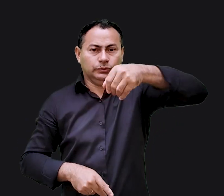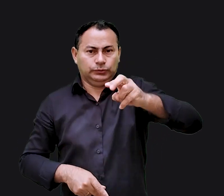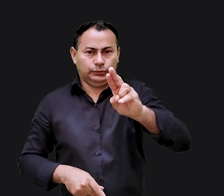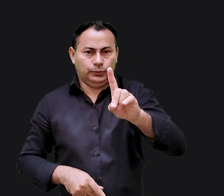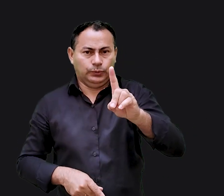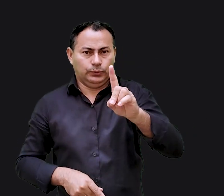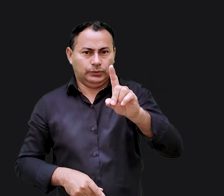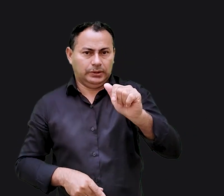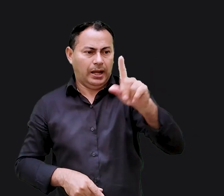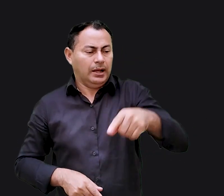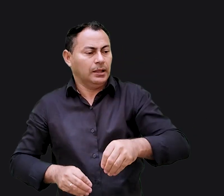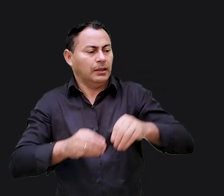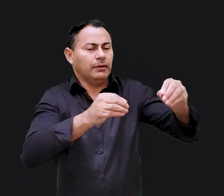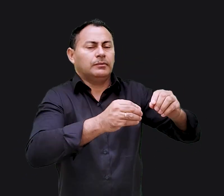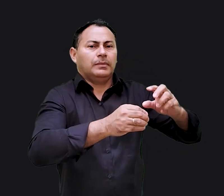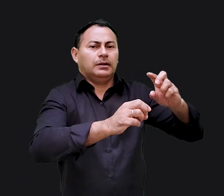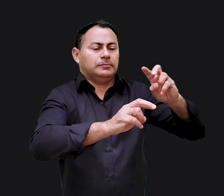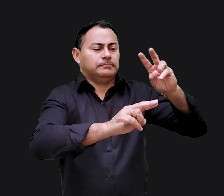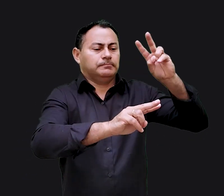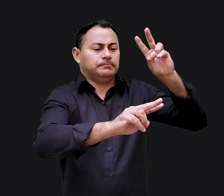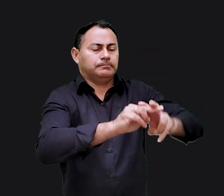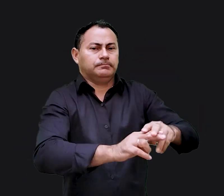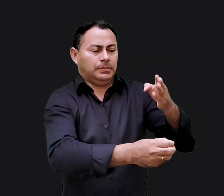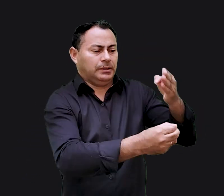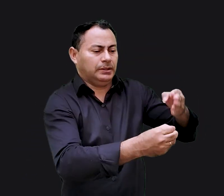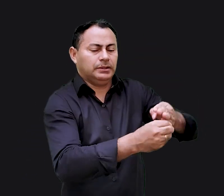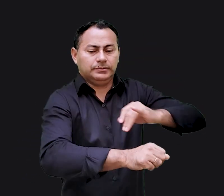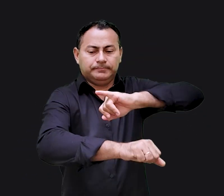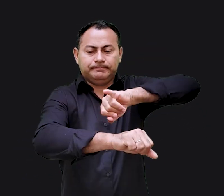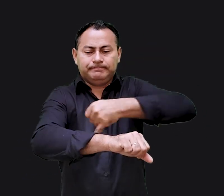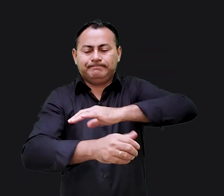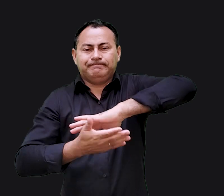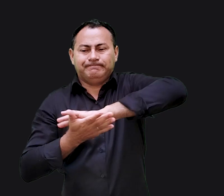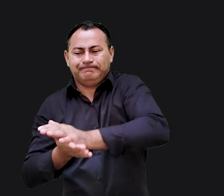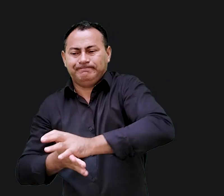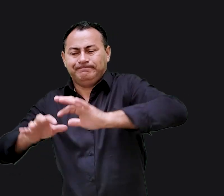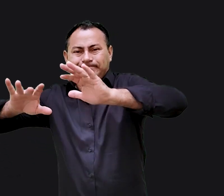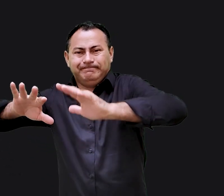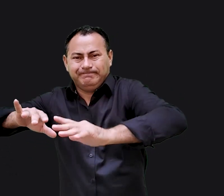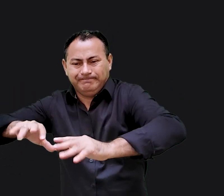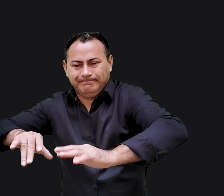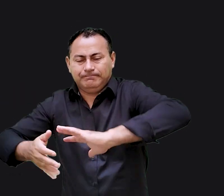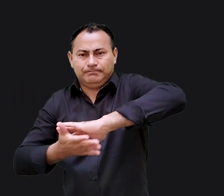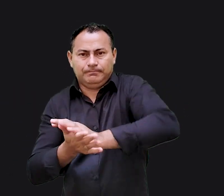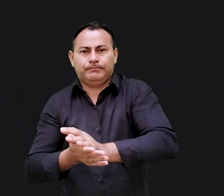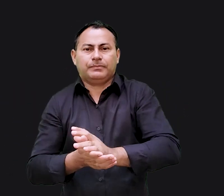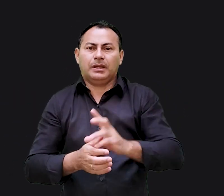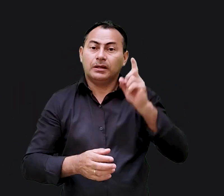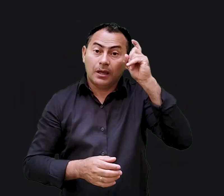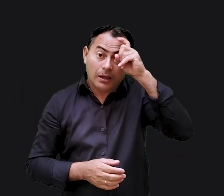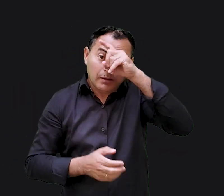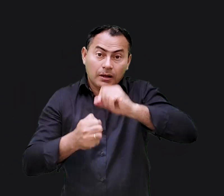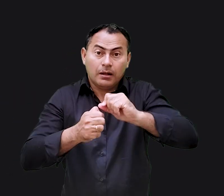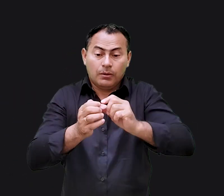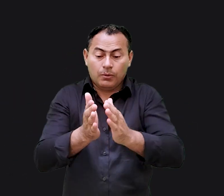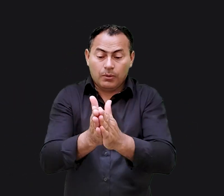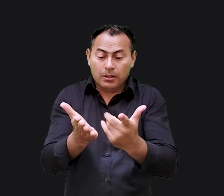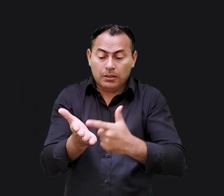de Judá tinha quando foi levado cativo para a Babilônia e Jerusalém foi destruída. É difícil fazer um esboço do